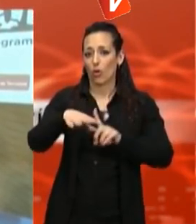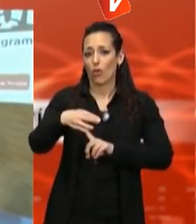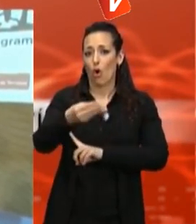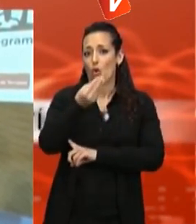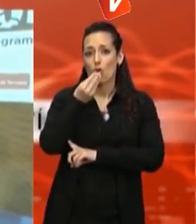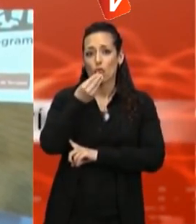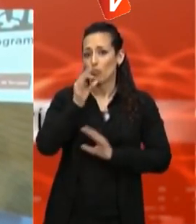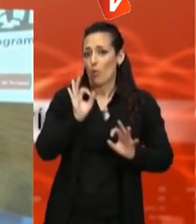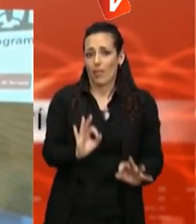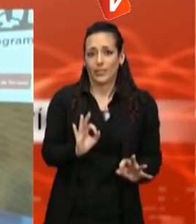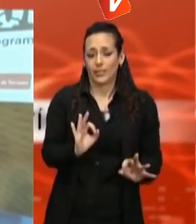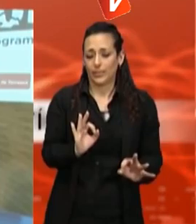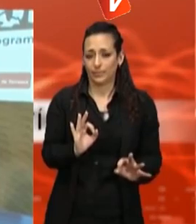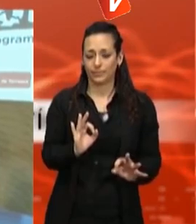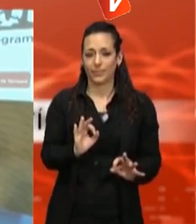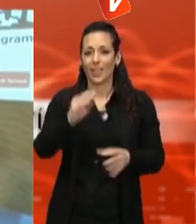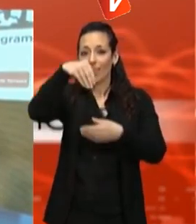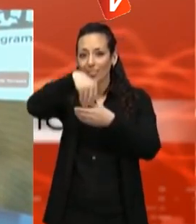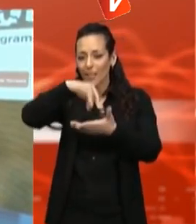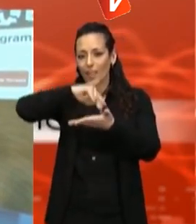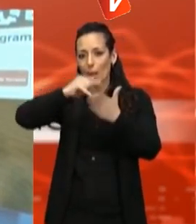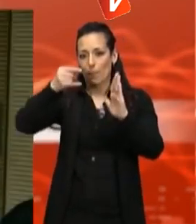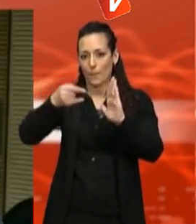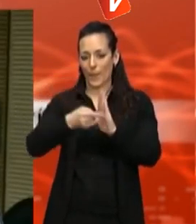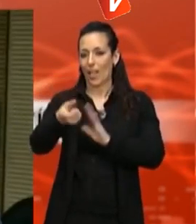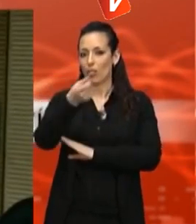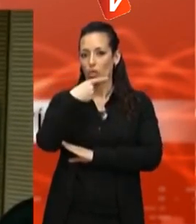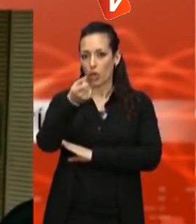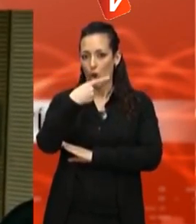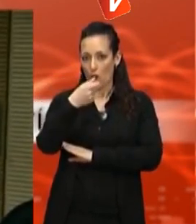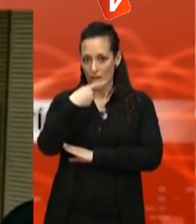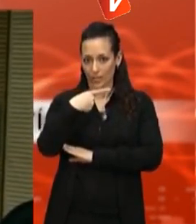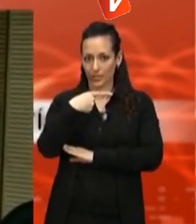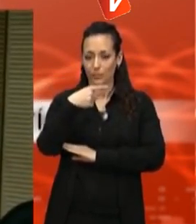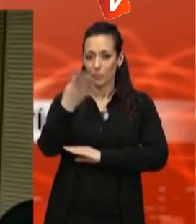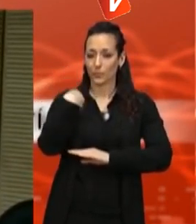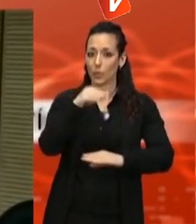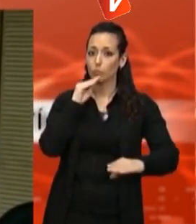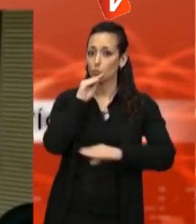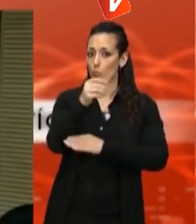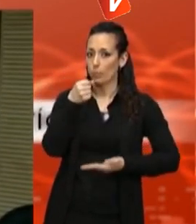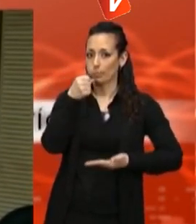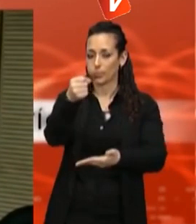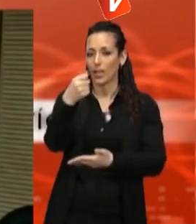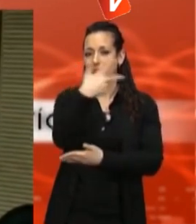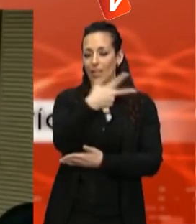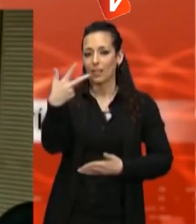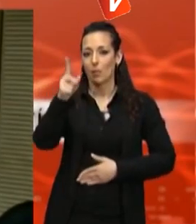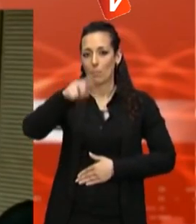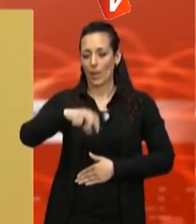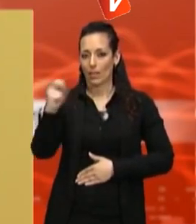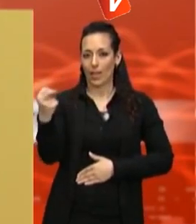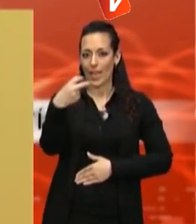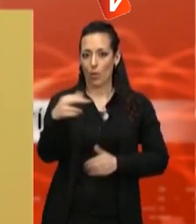del Pla Local de Drogues i del Pla Local de Joventut. El Pla Nacional sobre Drogues aporta 33.000 euros al seu cost, l'Ajuntament 17.000.